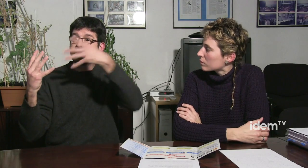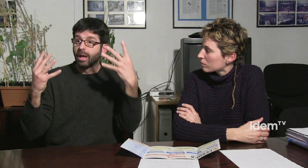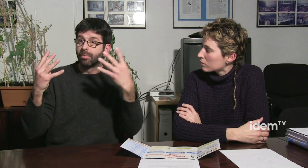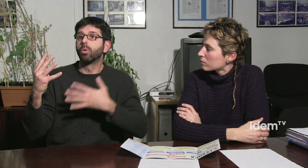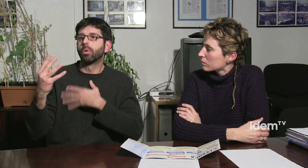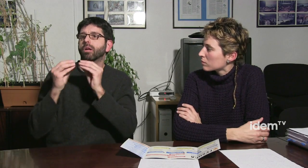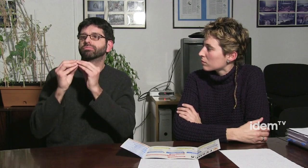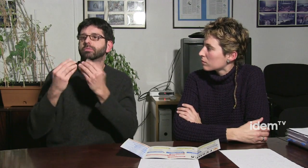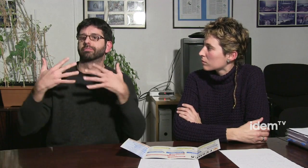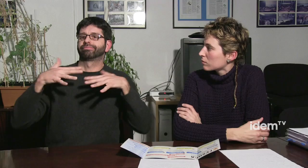i d'LGTB